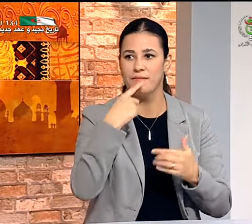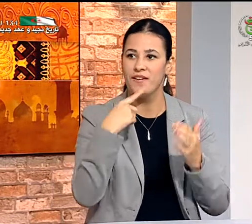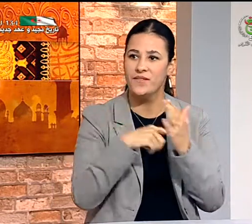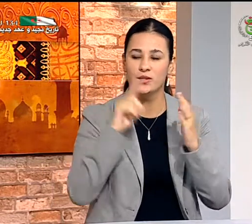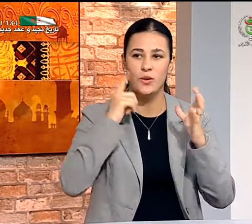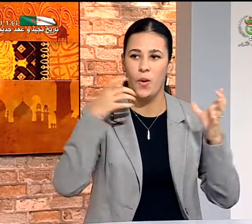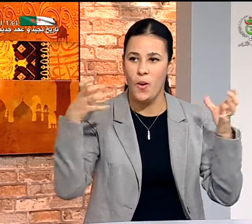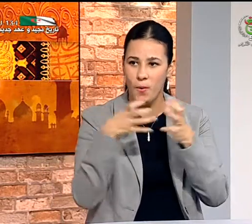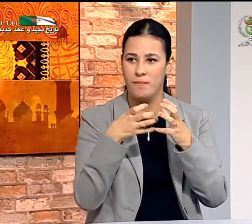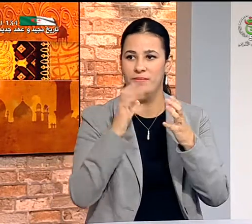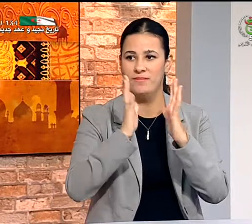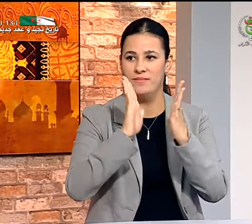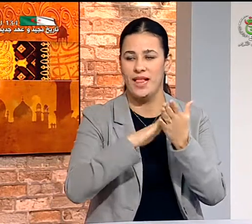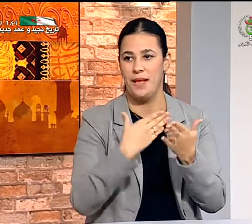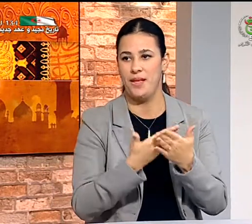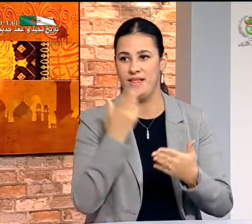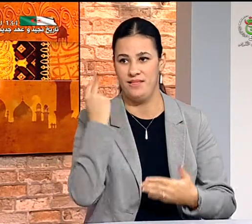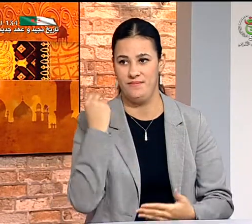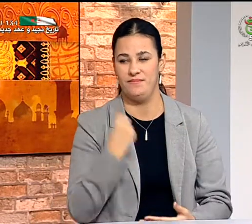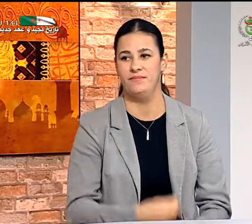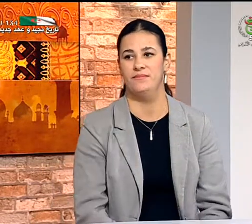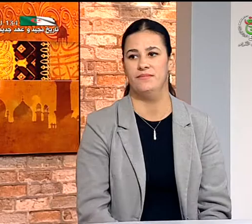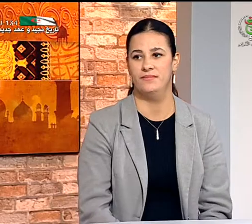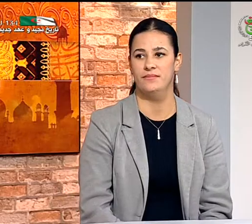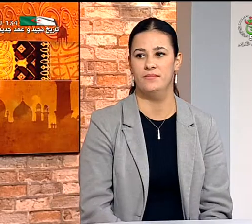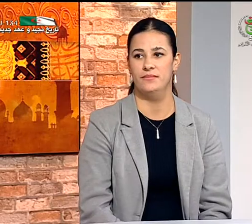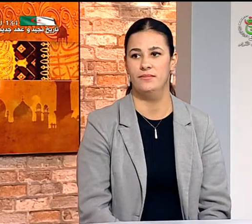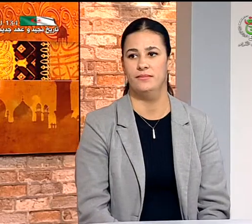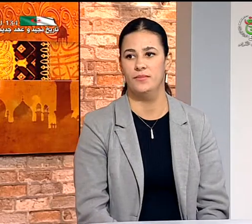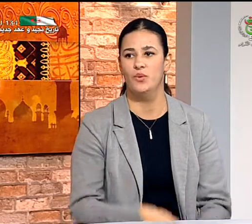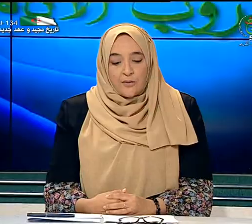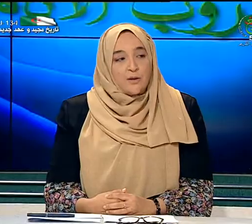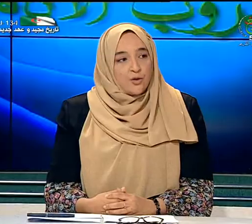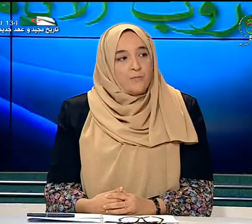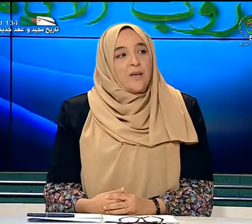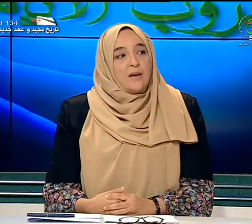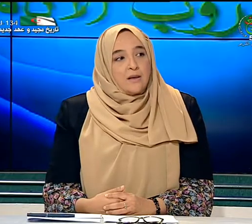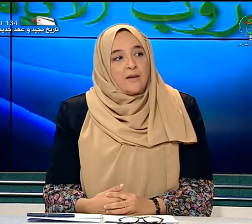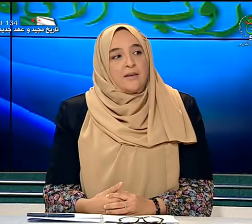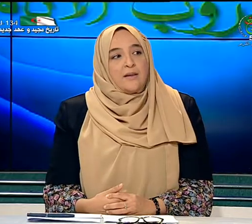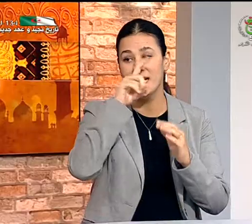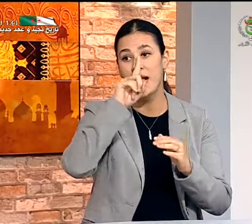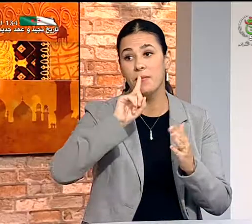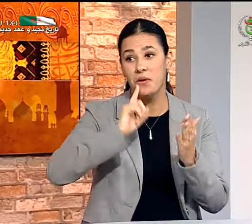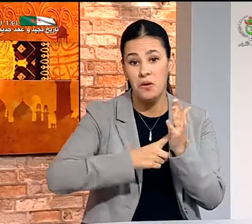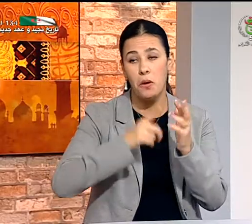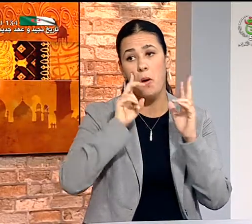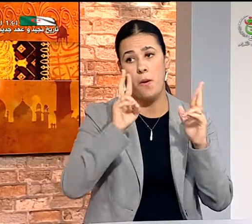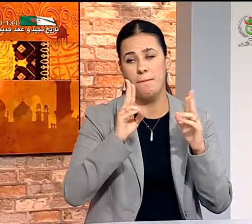يكونون في أقسام من مدارس أطفال الصوم يعني كي لا يكون هناك يعني